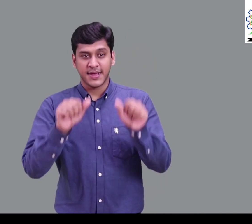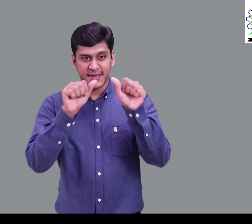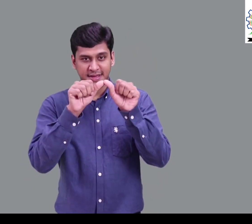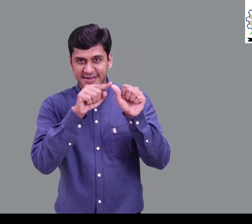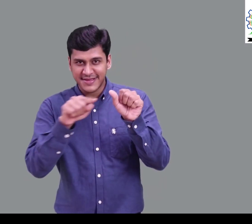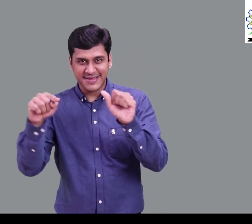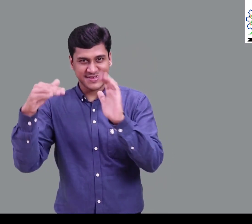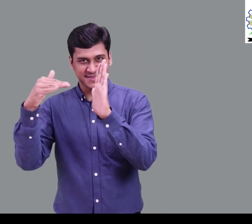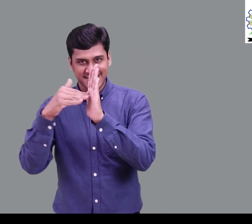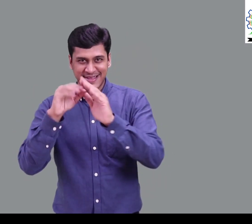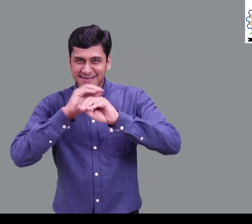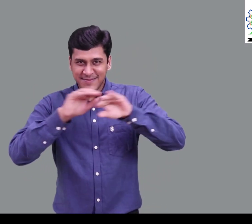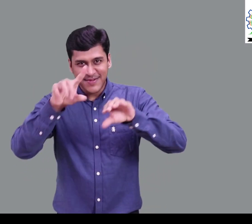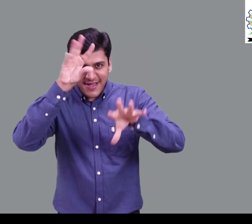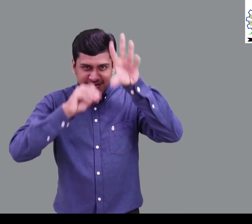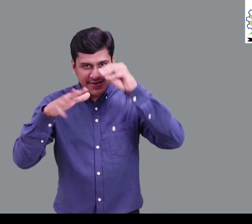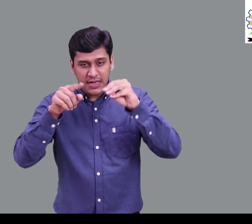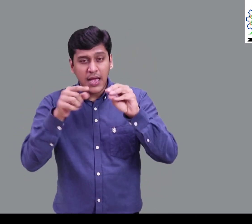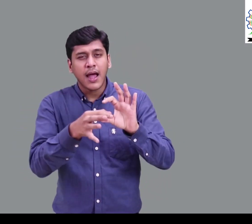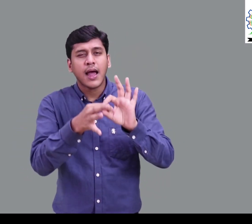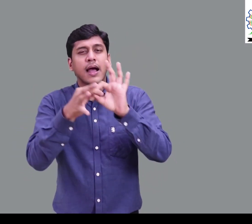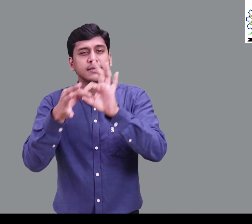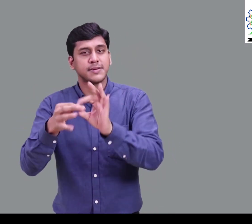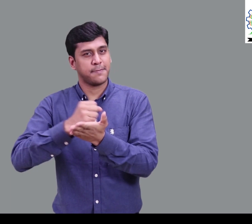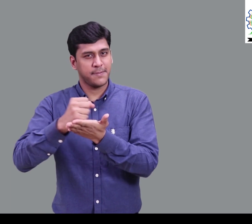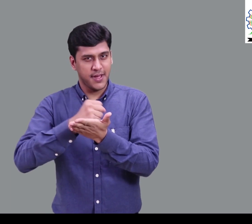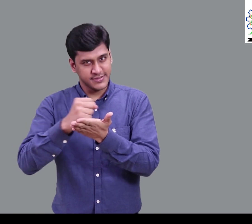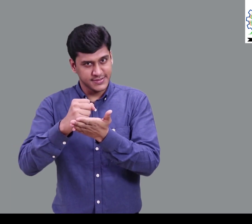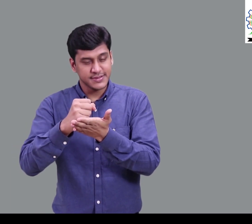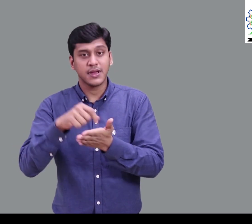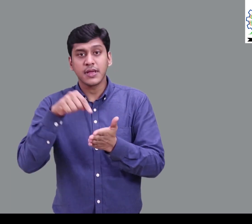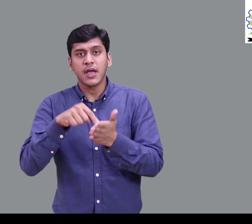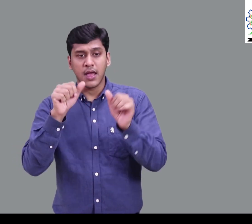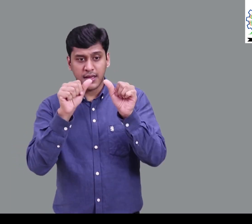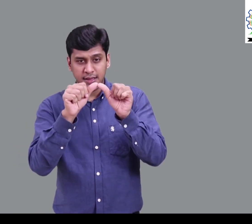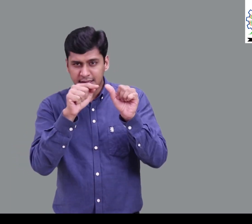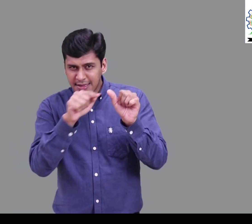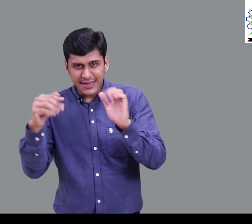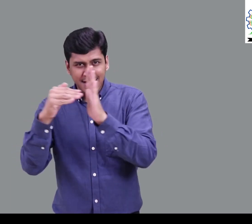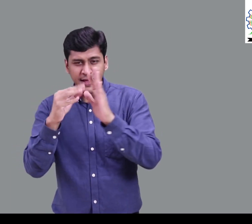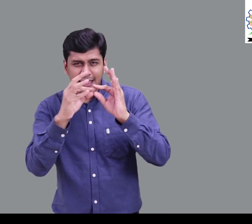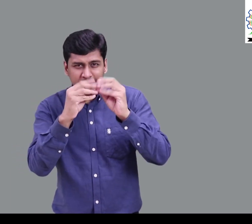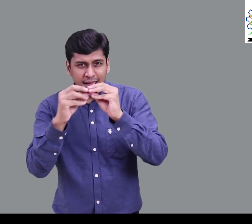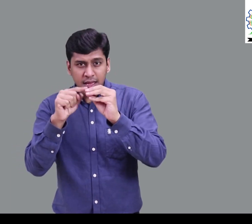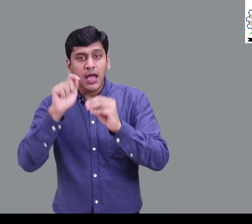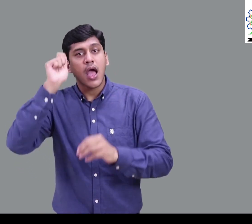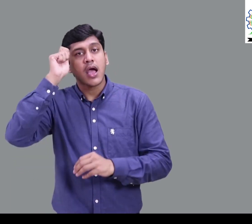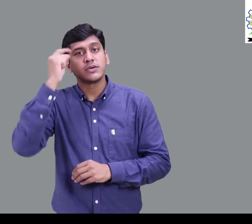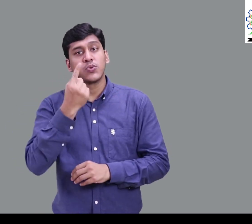A से लेकर Z तक के संकेत हमने सीखे चलिए इनका पर्यास करते हैं हम अंग्रिजी शब्दों को A से